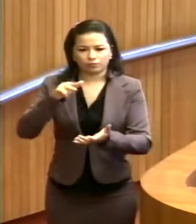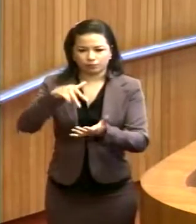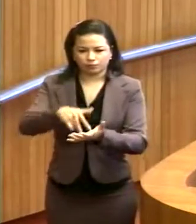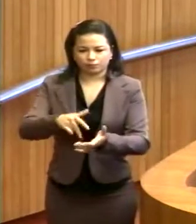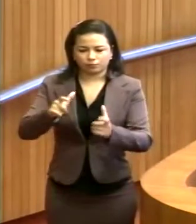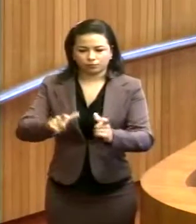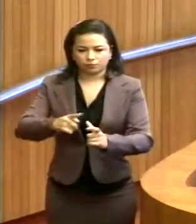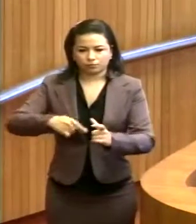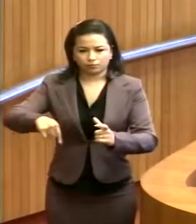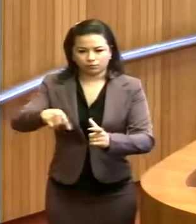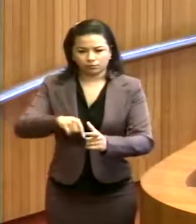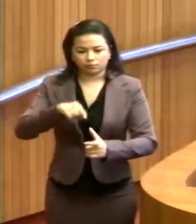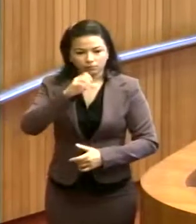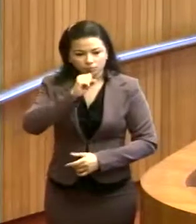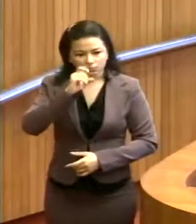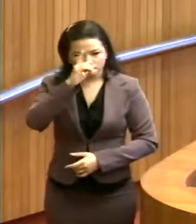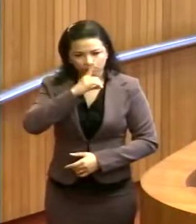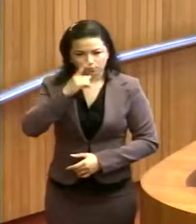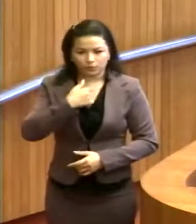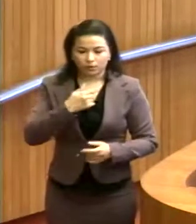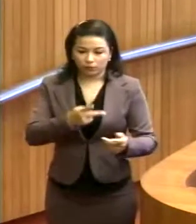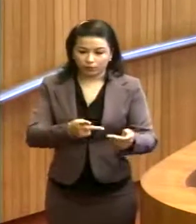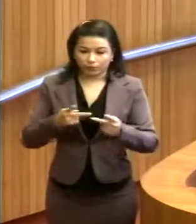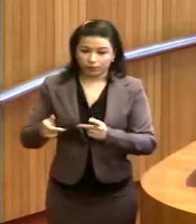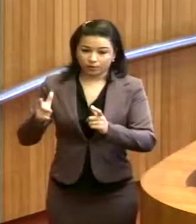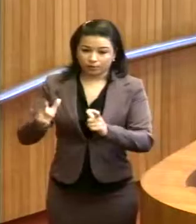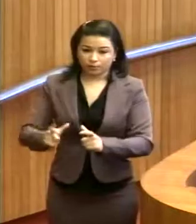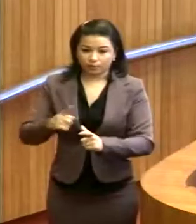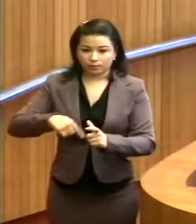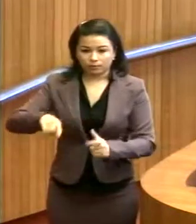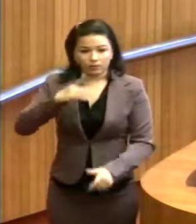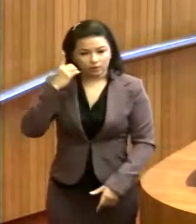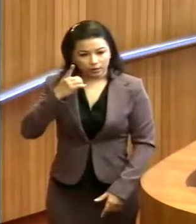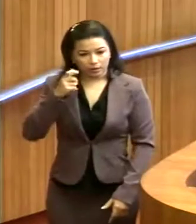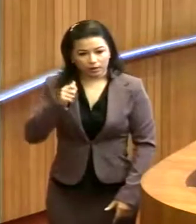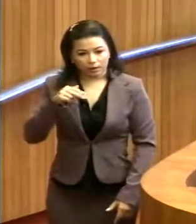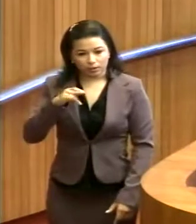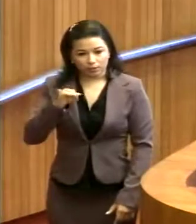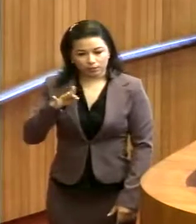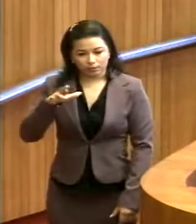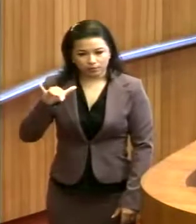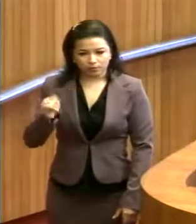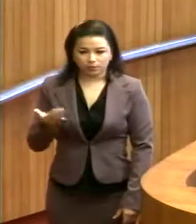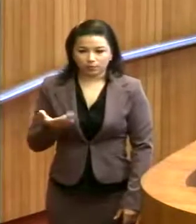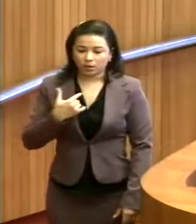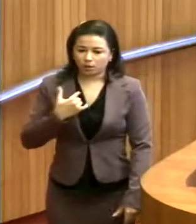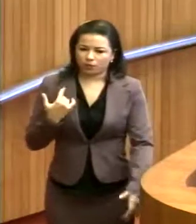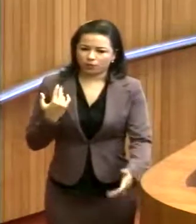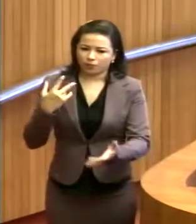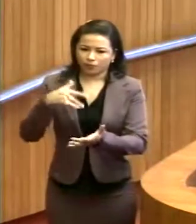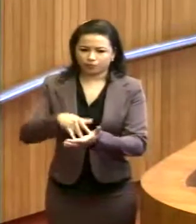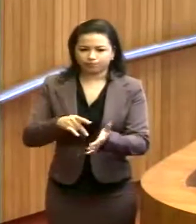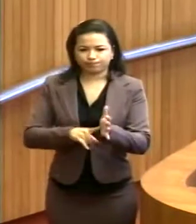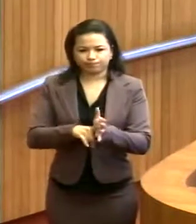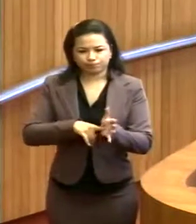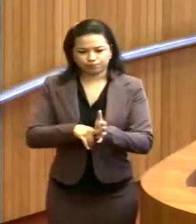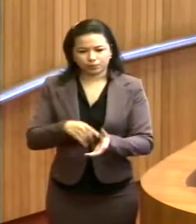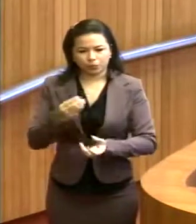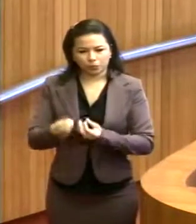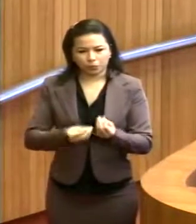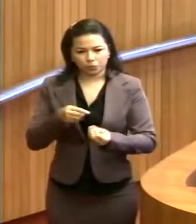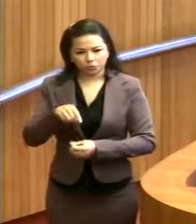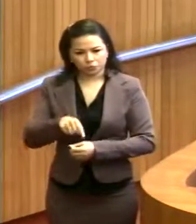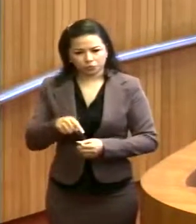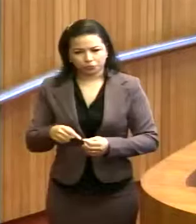Tocantina, esse final de semana, e vou visitar essa estrada, deputado Antônio Pereira. Eu vou lá verificar em loco a situação